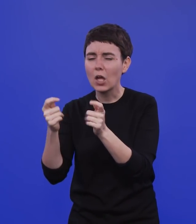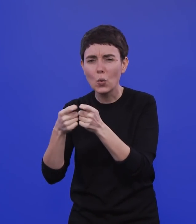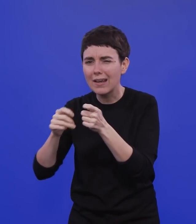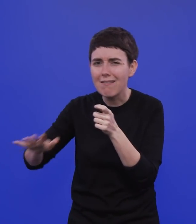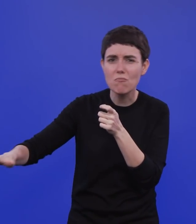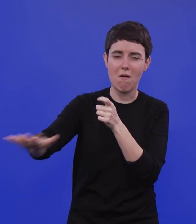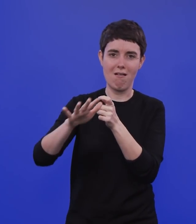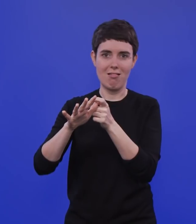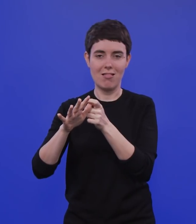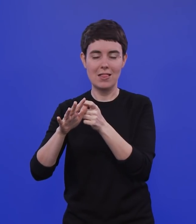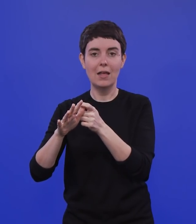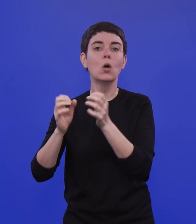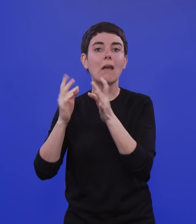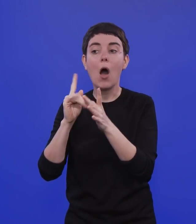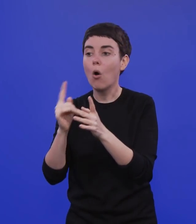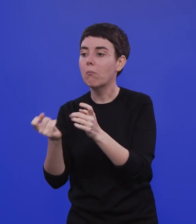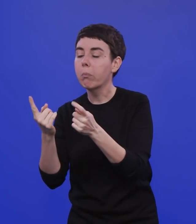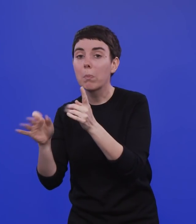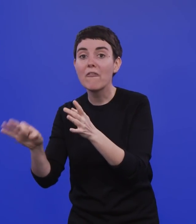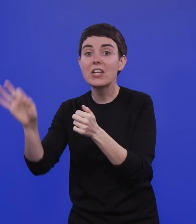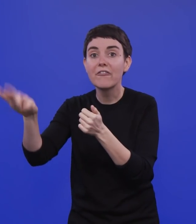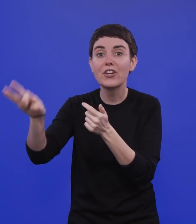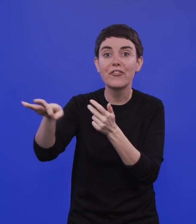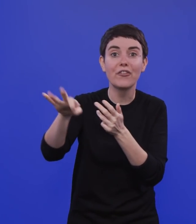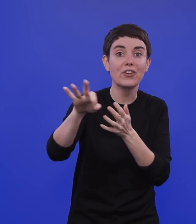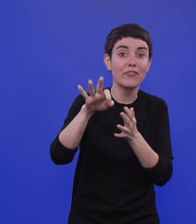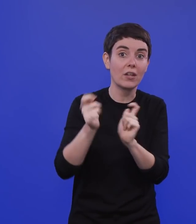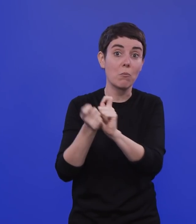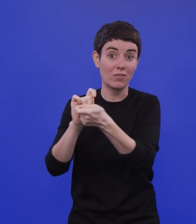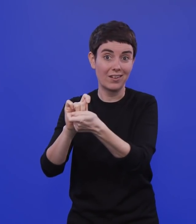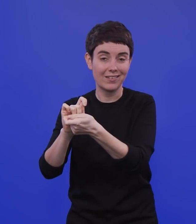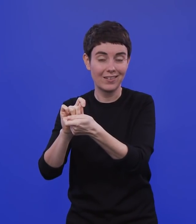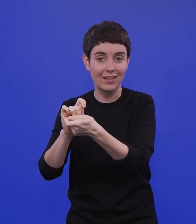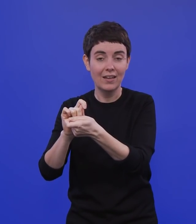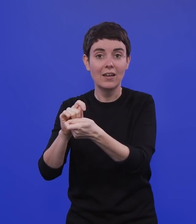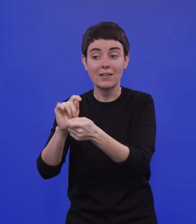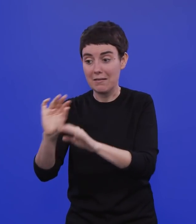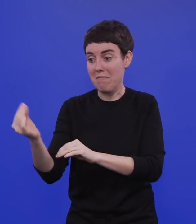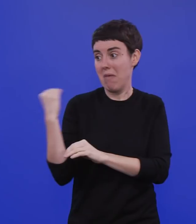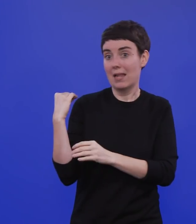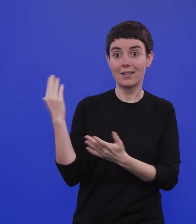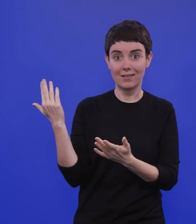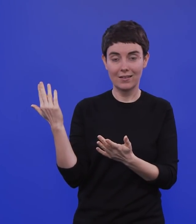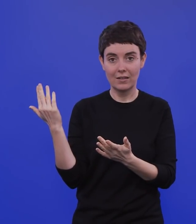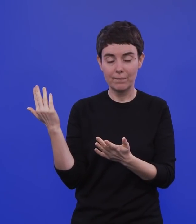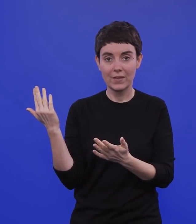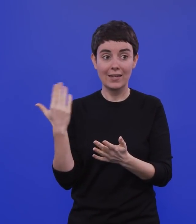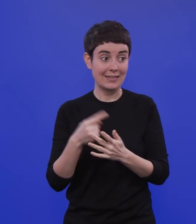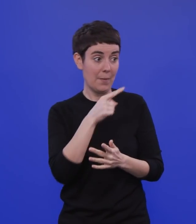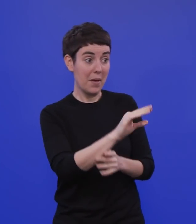Und dort wird man natürlich bei denen, die sich infiziert haben, die Mutante finden. Und deswegen werden wir im Moment so einen Meldeeffekt haben, der